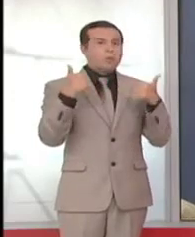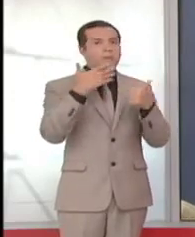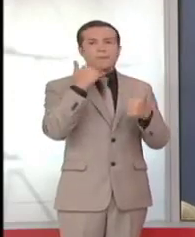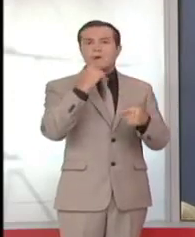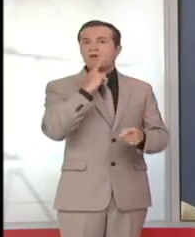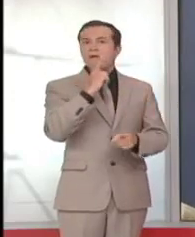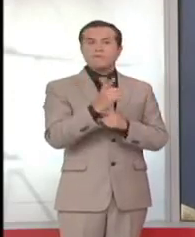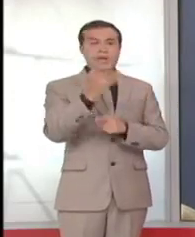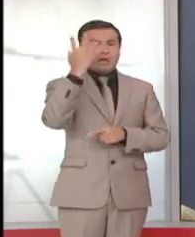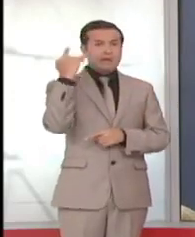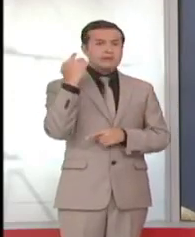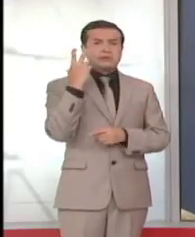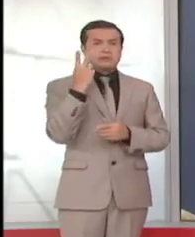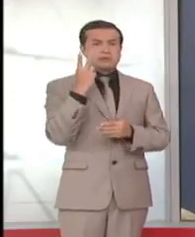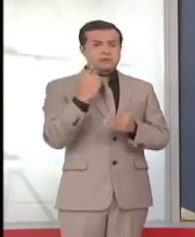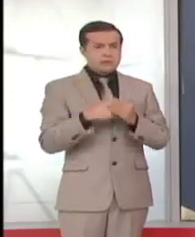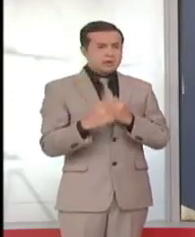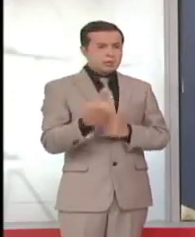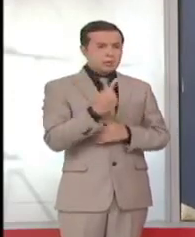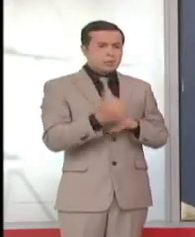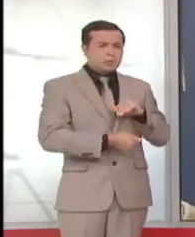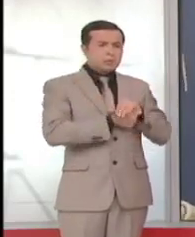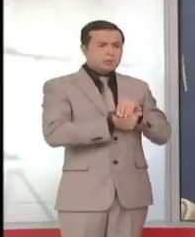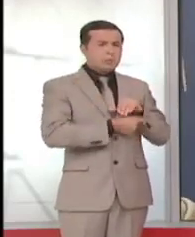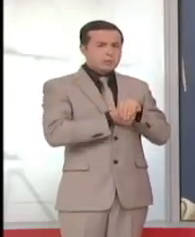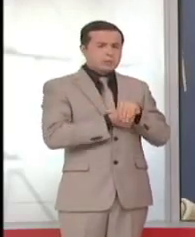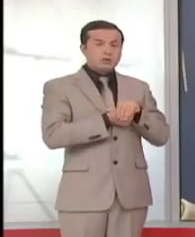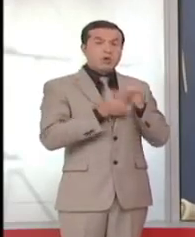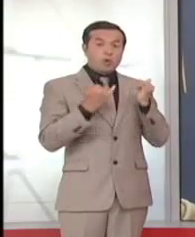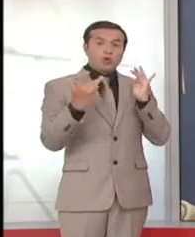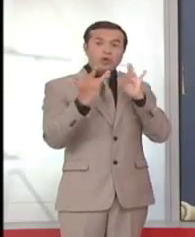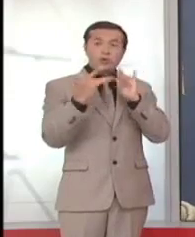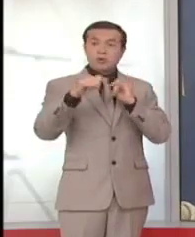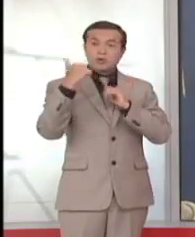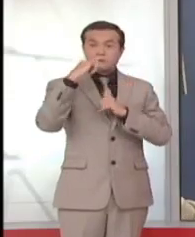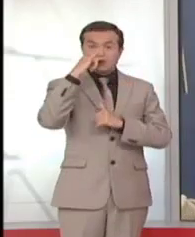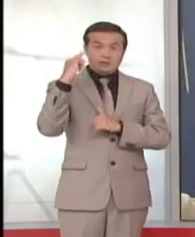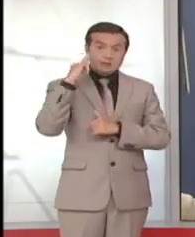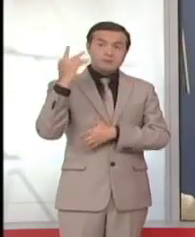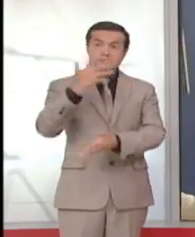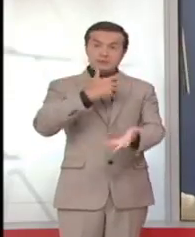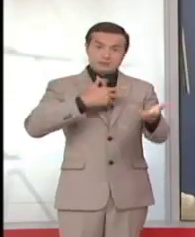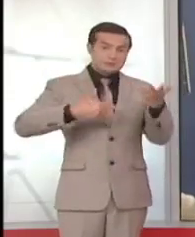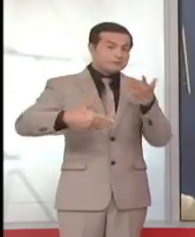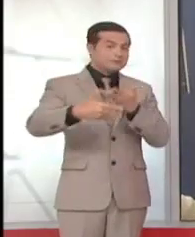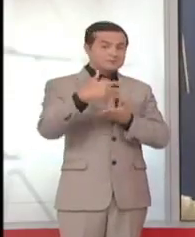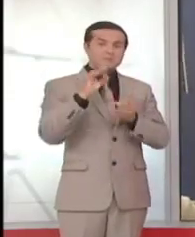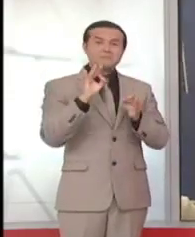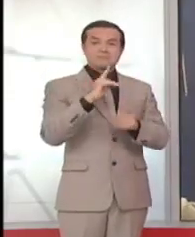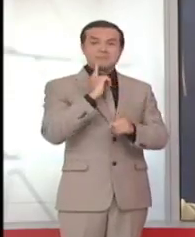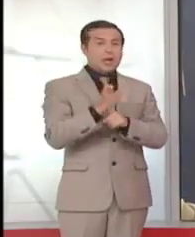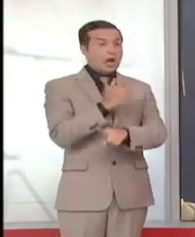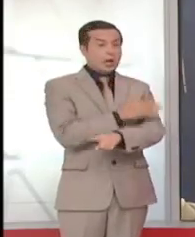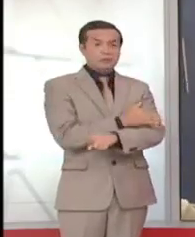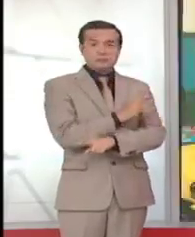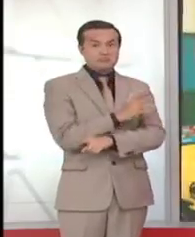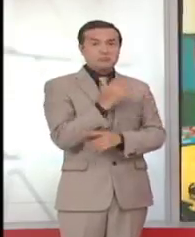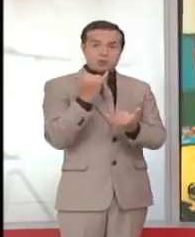Era un niño que era muy cerrado, ha tenido más contacto con otros niños, se da con otros niños, antes no lo hacía. Una labor